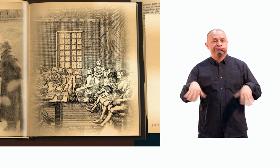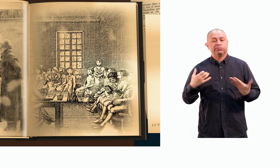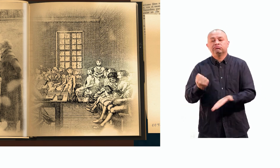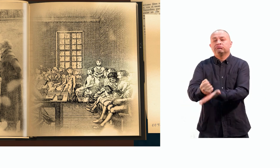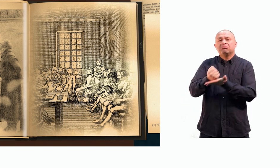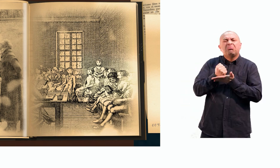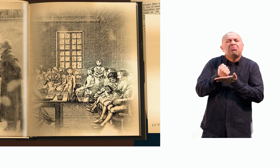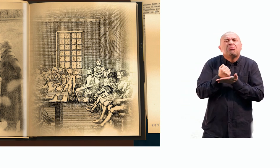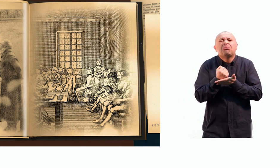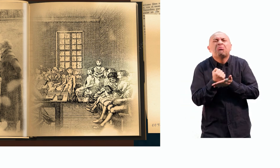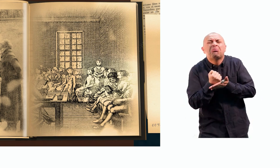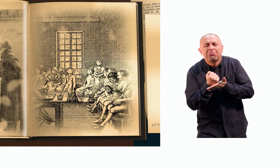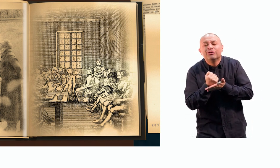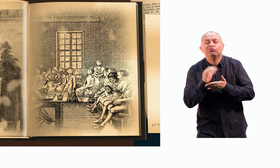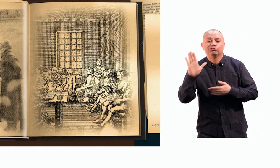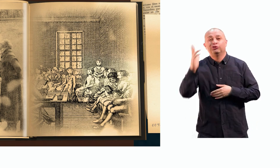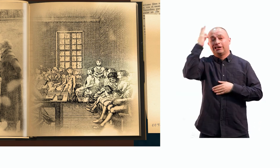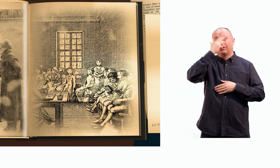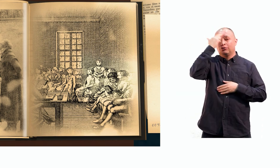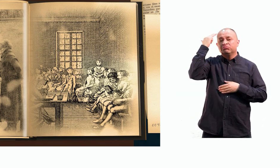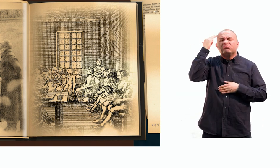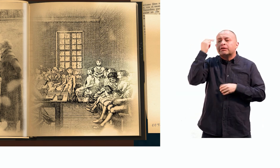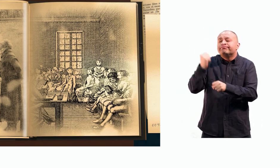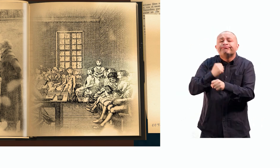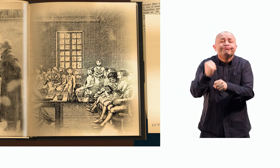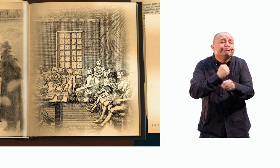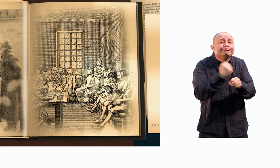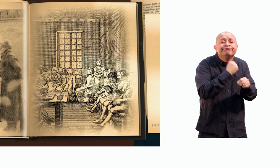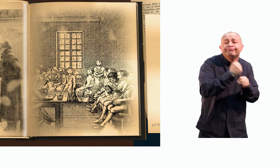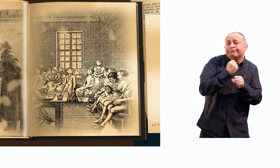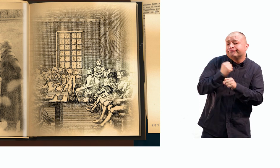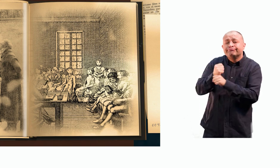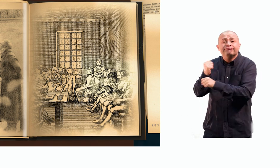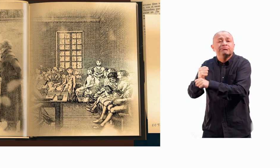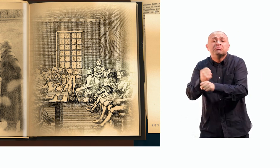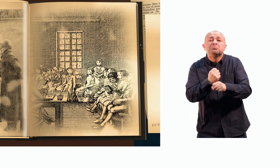una figura católica que lo facultaba para desempeñar labores religiosas,